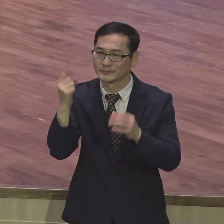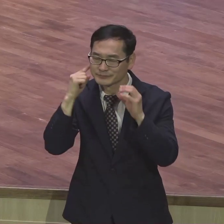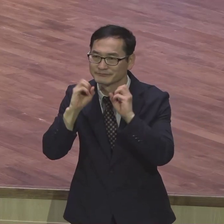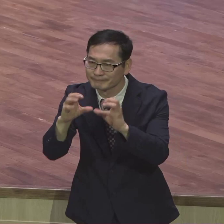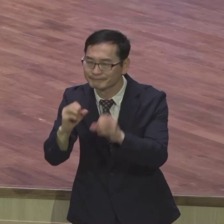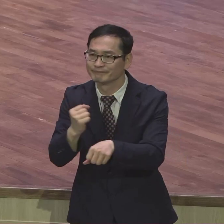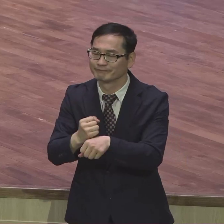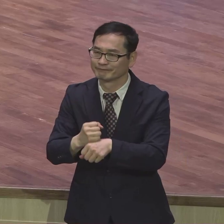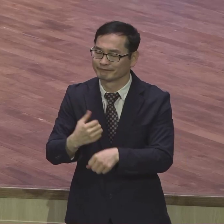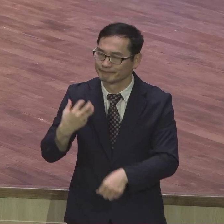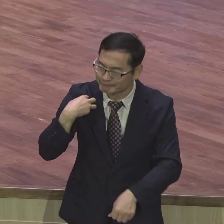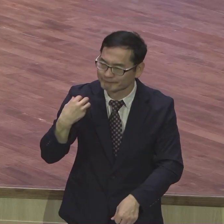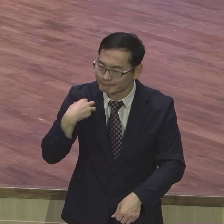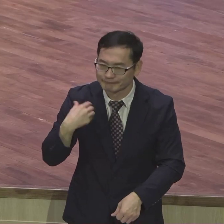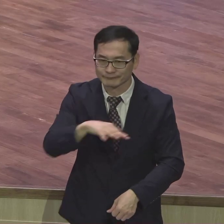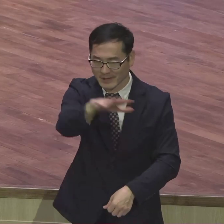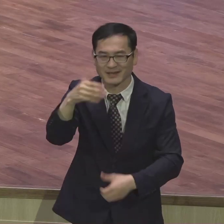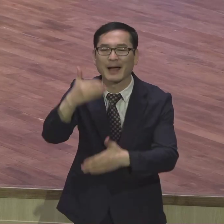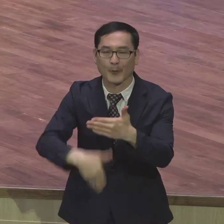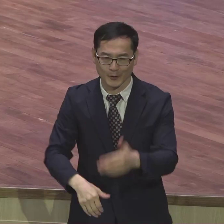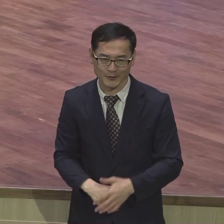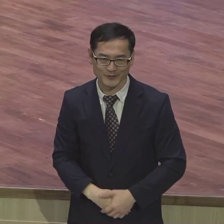삶이 그래 됐기 때문에 아멘